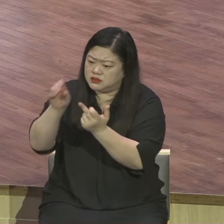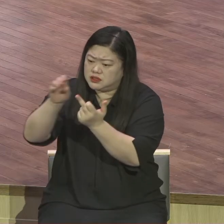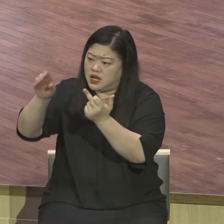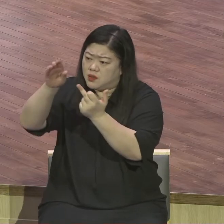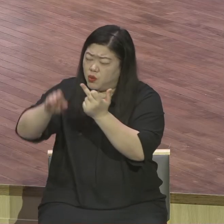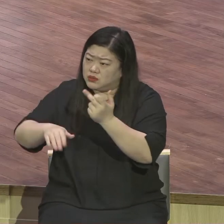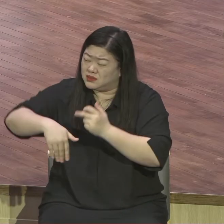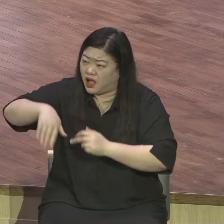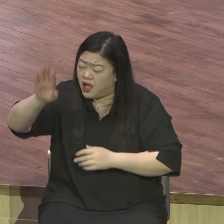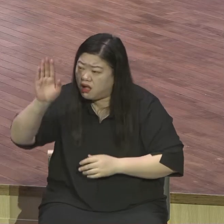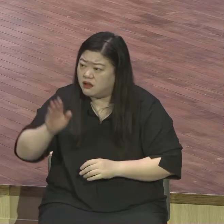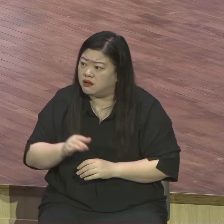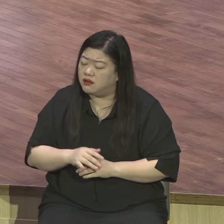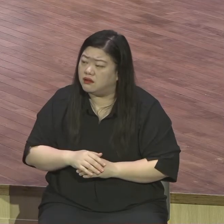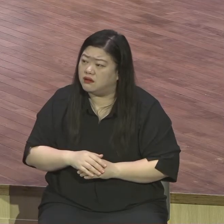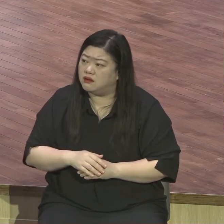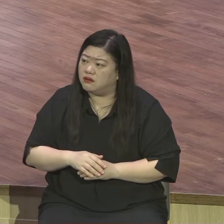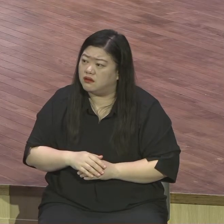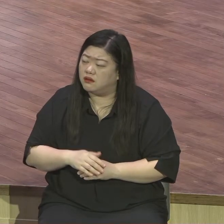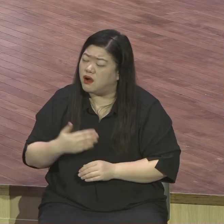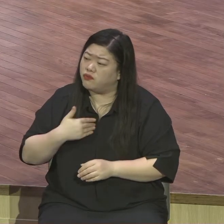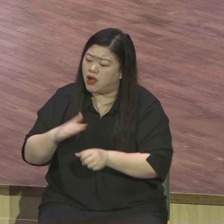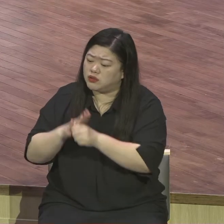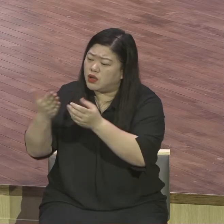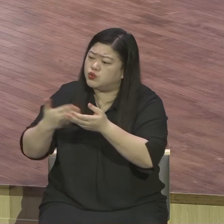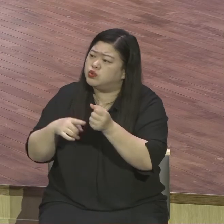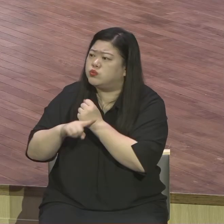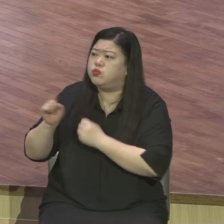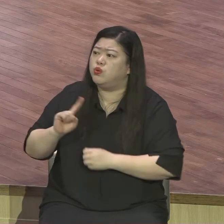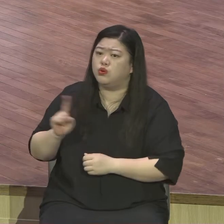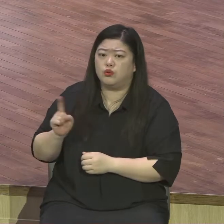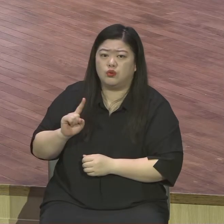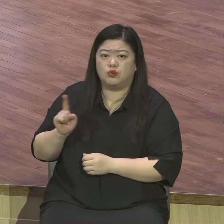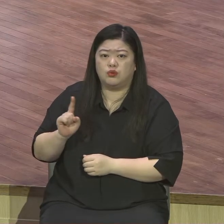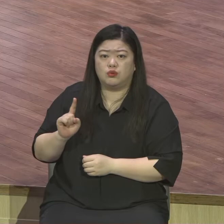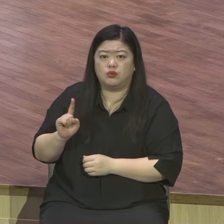미치도록 사랑하십니까. 이게 신앙생활이에요.